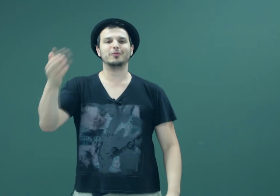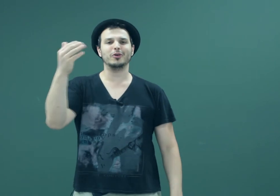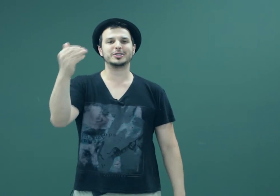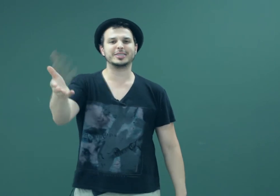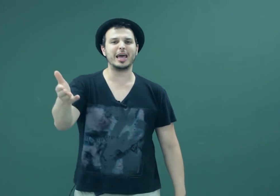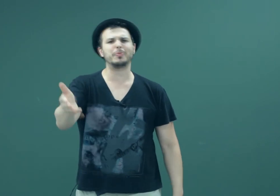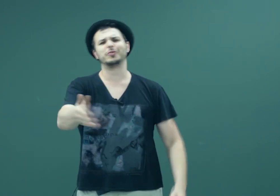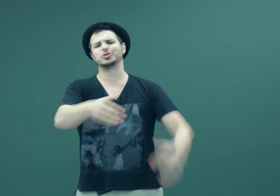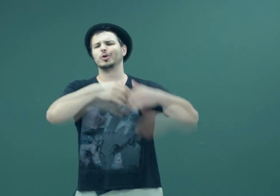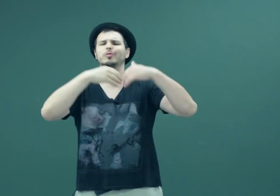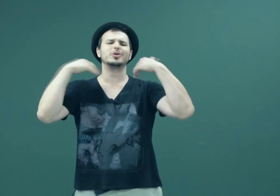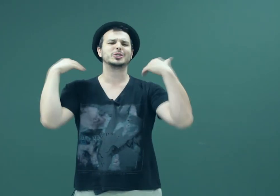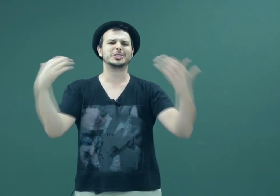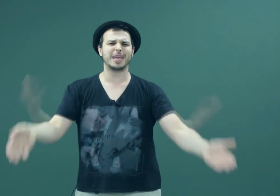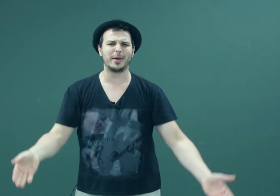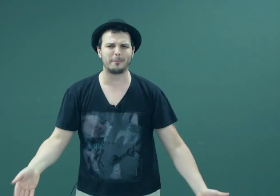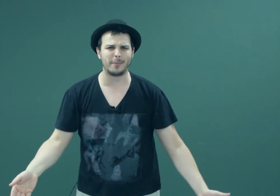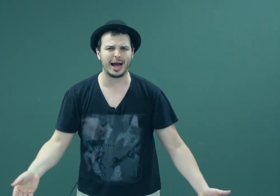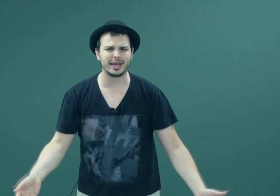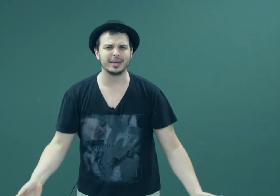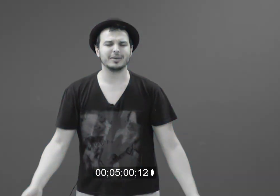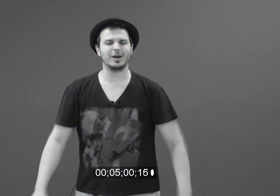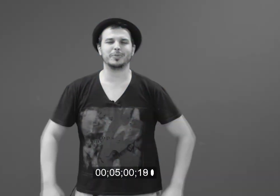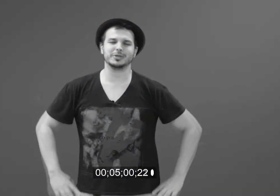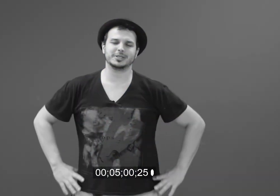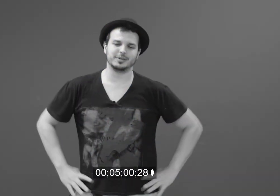Você, professor, você, pai. Qual é a promoção?